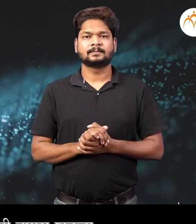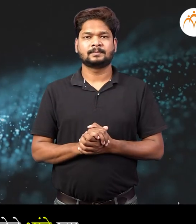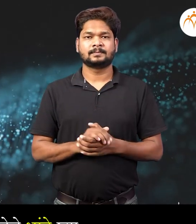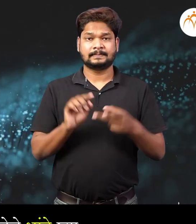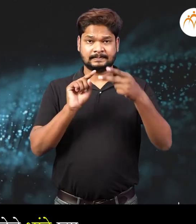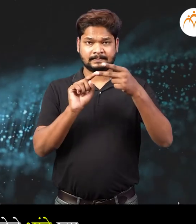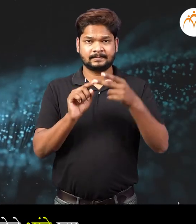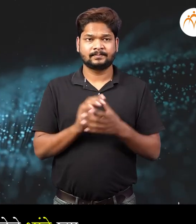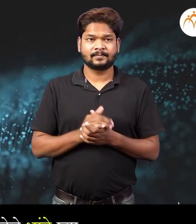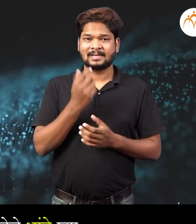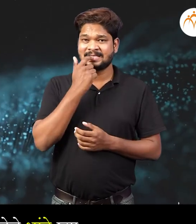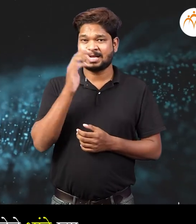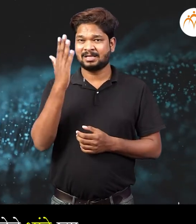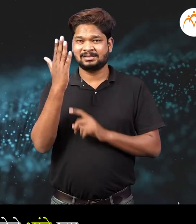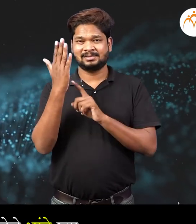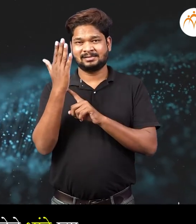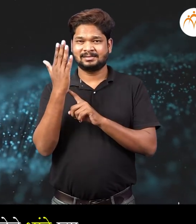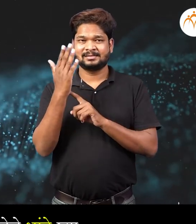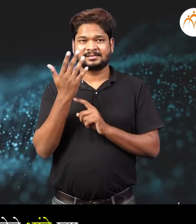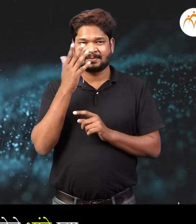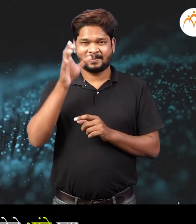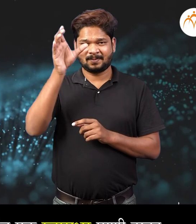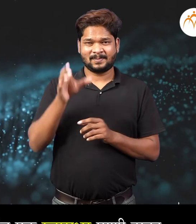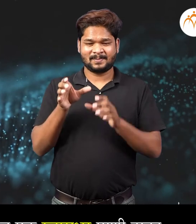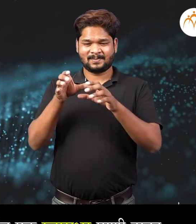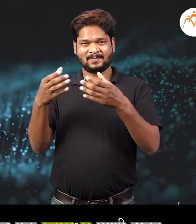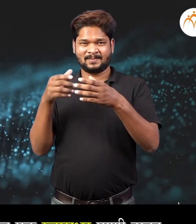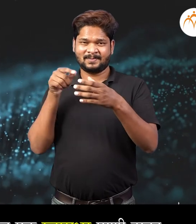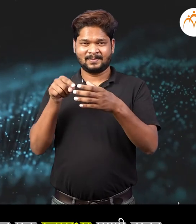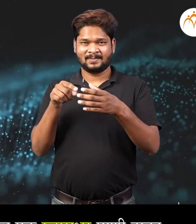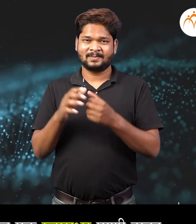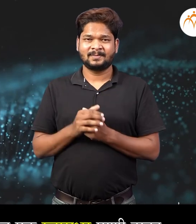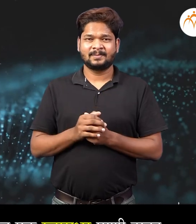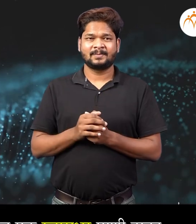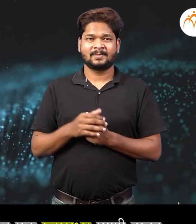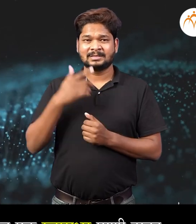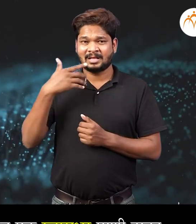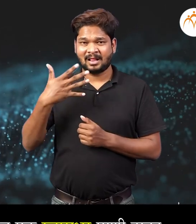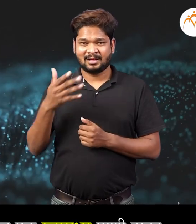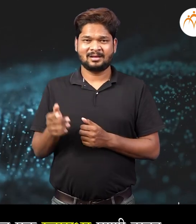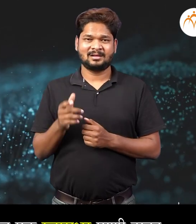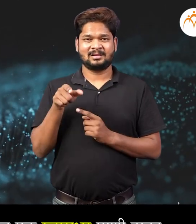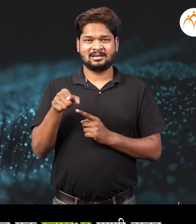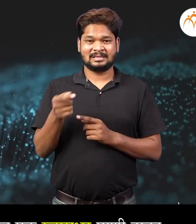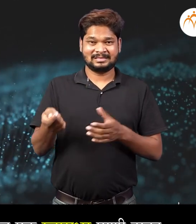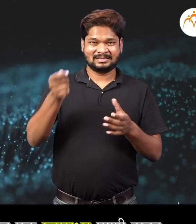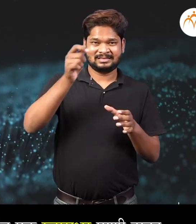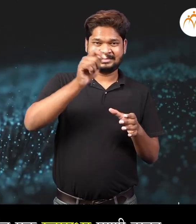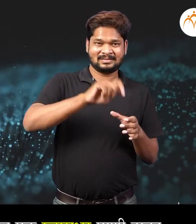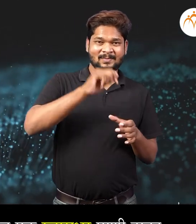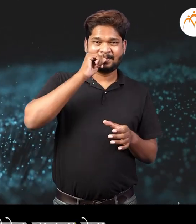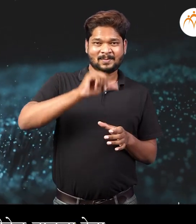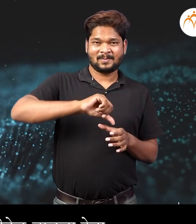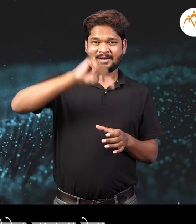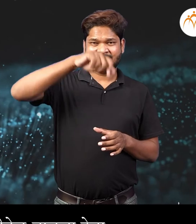एक पार दर्षक काचे से भंडे गया एक चमचा भर मिर्ची चा भुक्टी एक लाज भर पाणी टाका